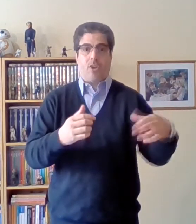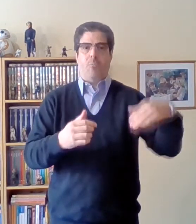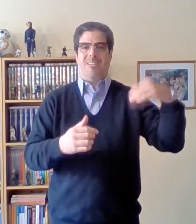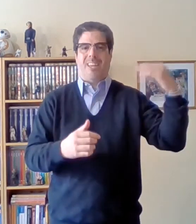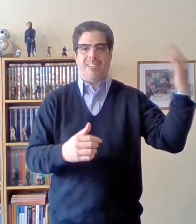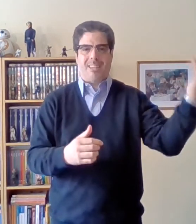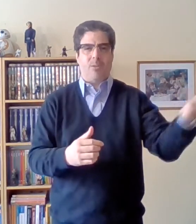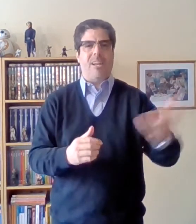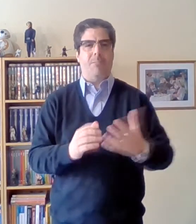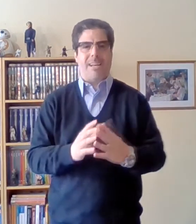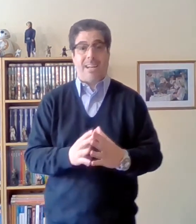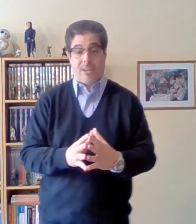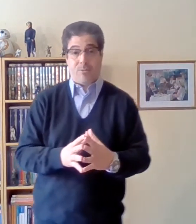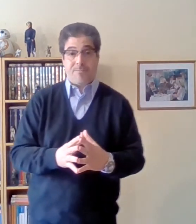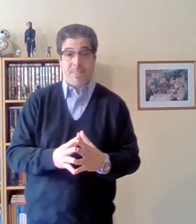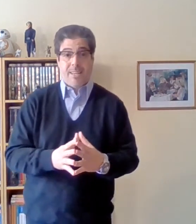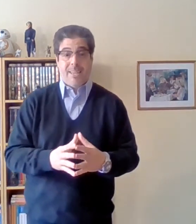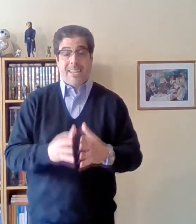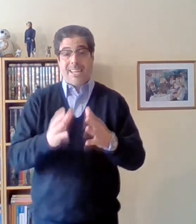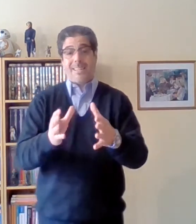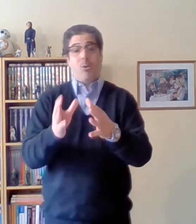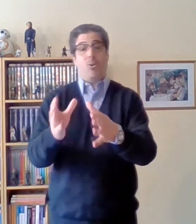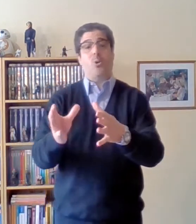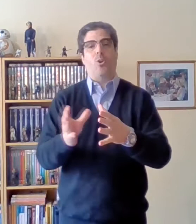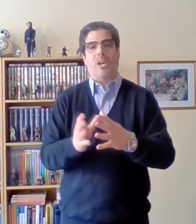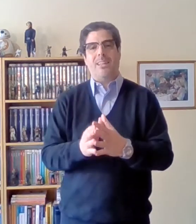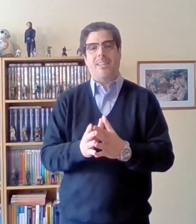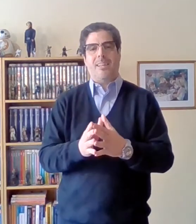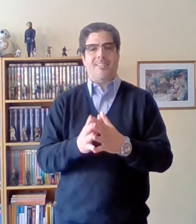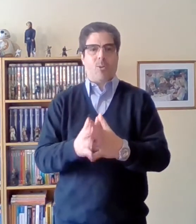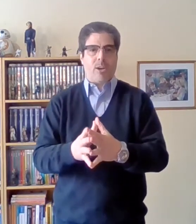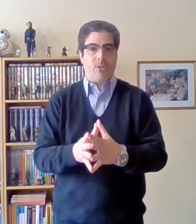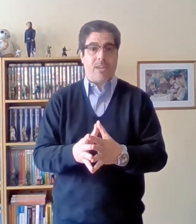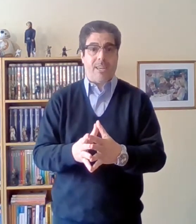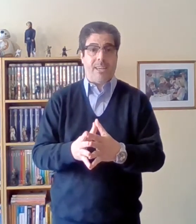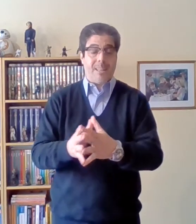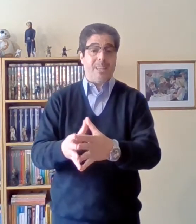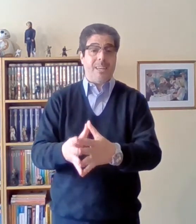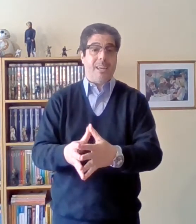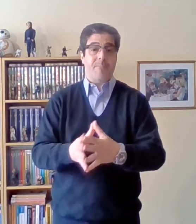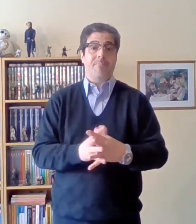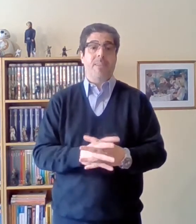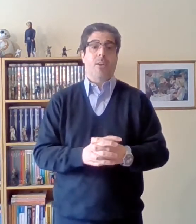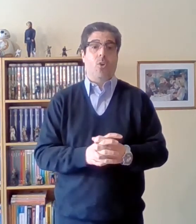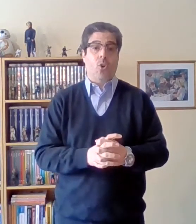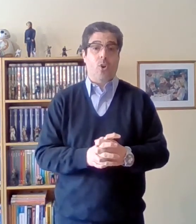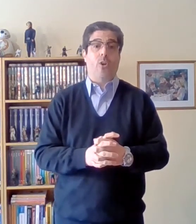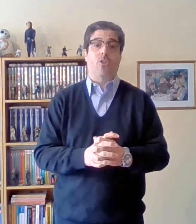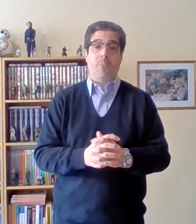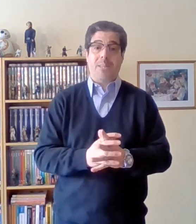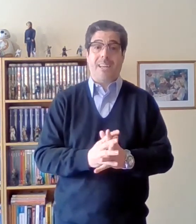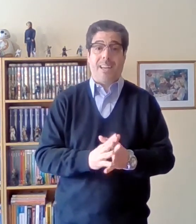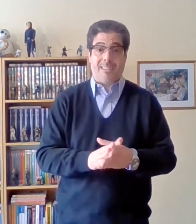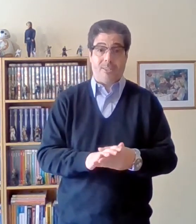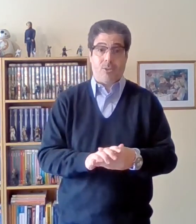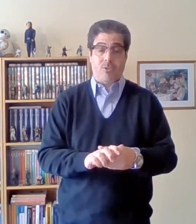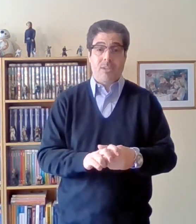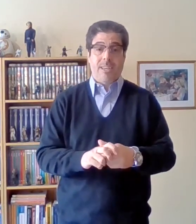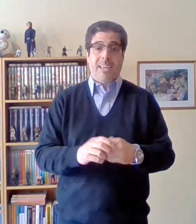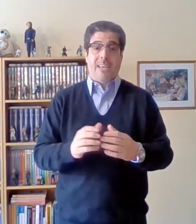comercializado en el mercado que este es otro de los grandes desacuerdos que él tenía con los economistas clásicos ellos